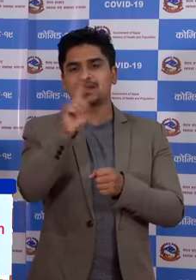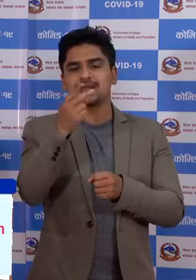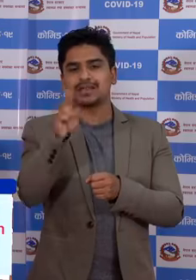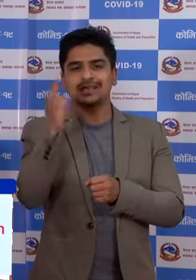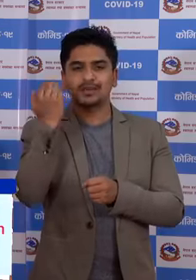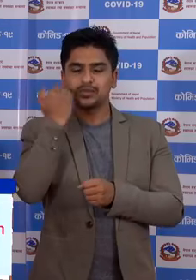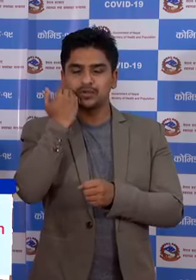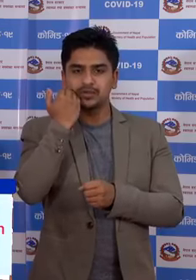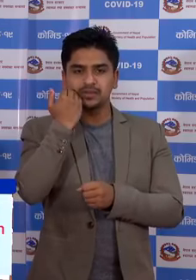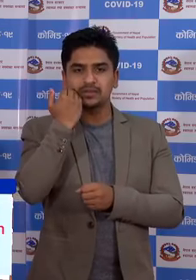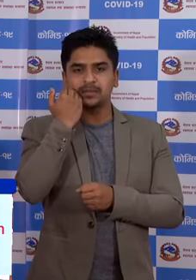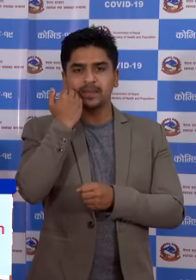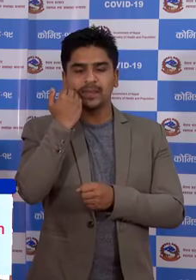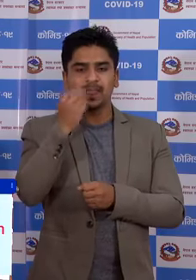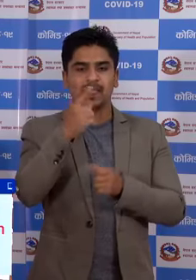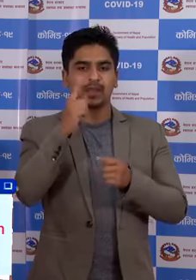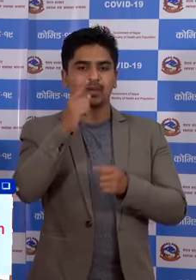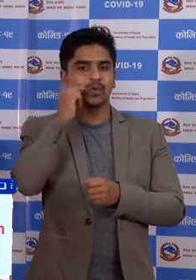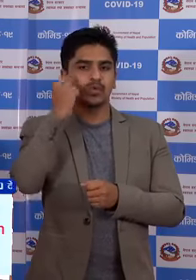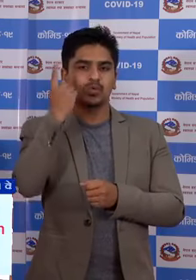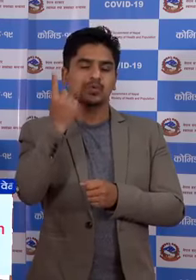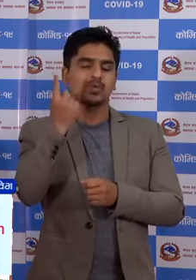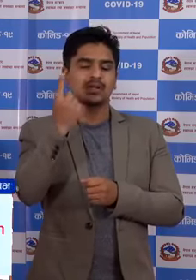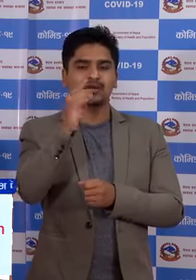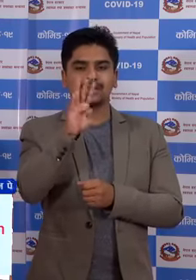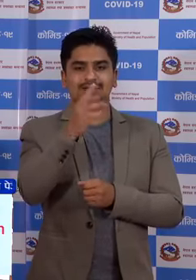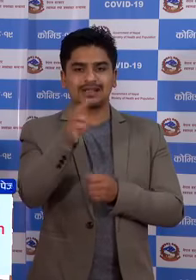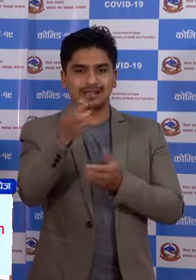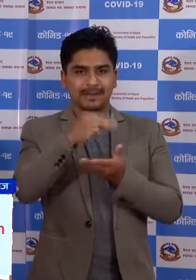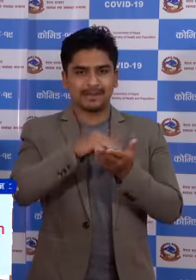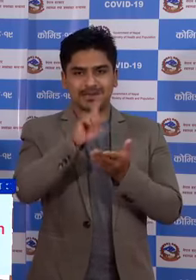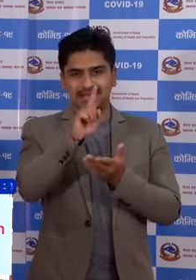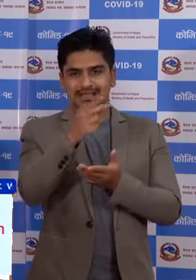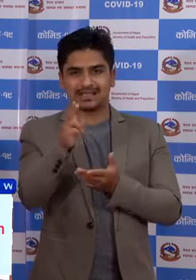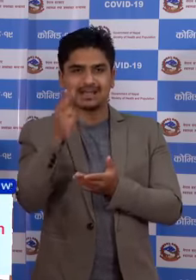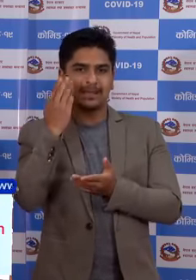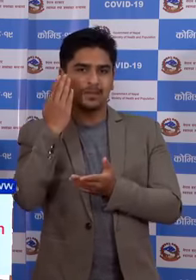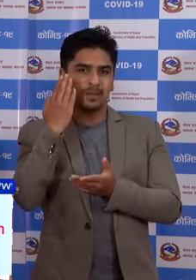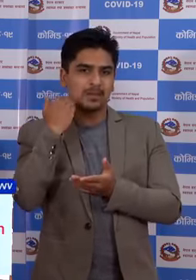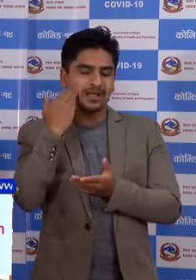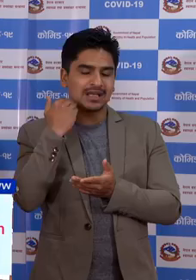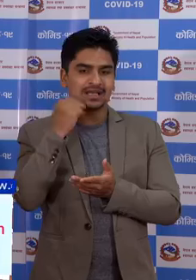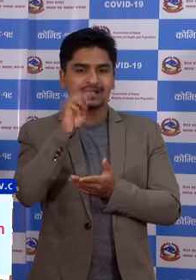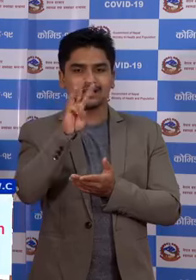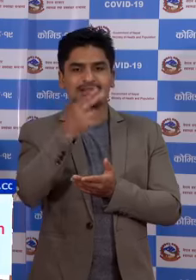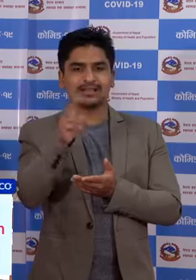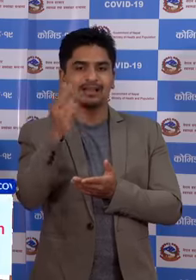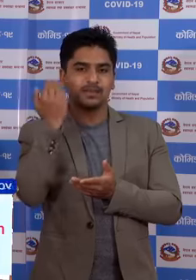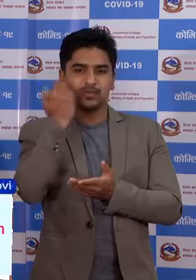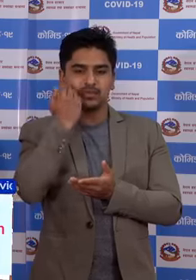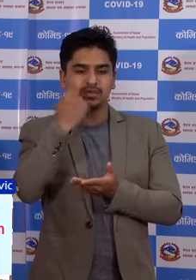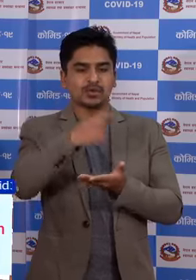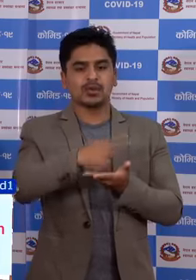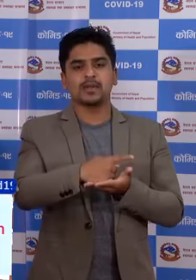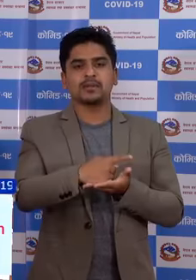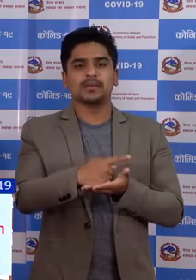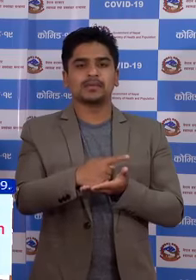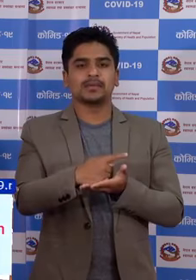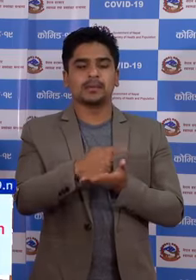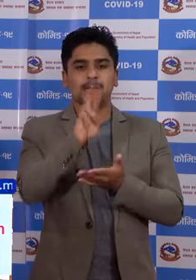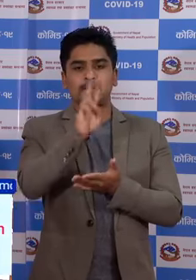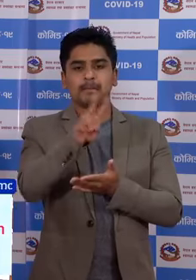पुरुस गोर्खाको 4 जना मद्दे 1 जना महिला र 3 जन पुरुस कपिल भस्तोको